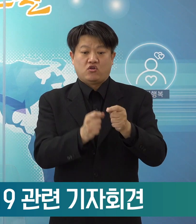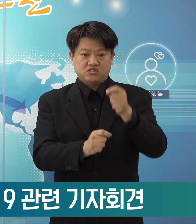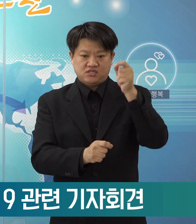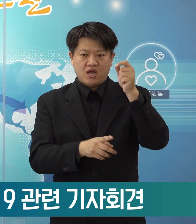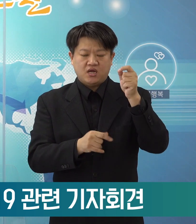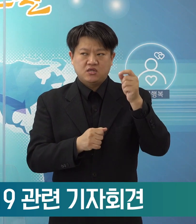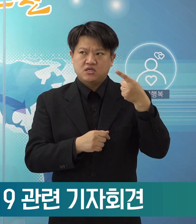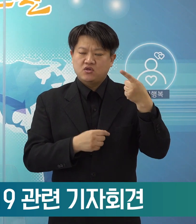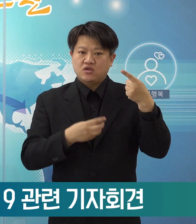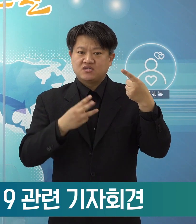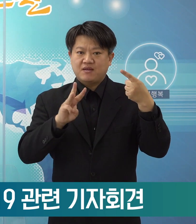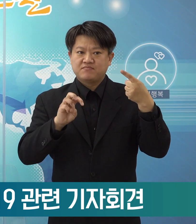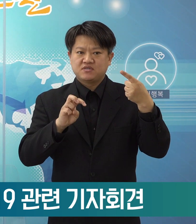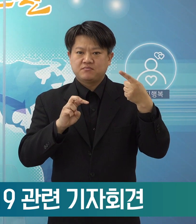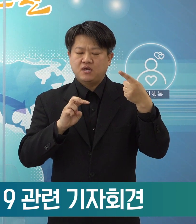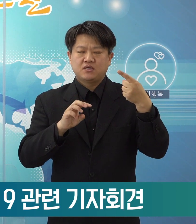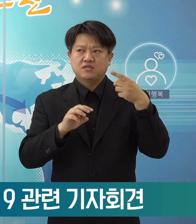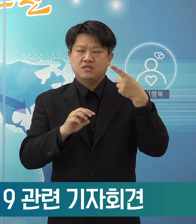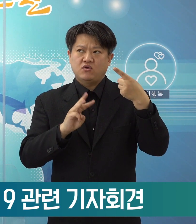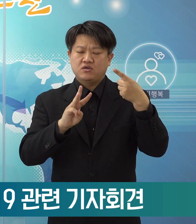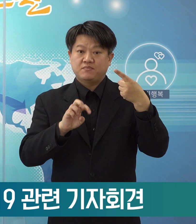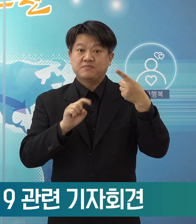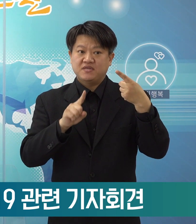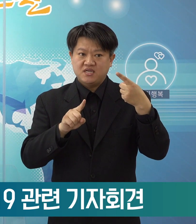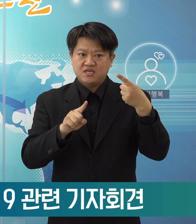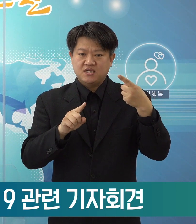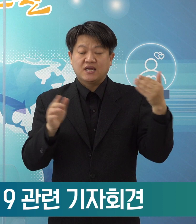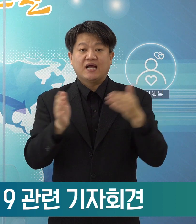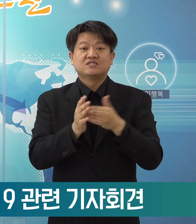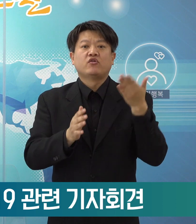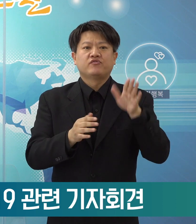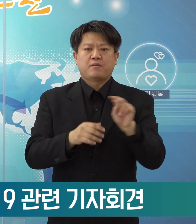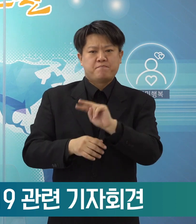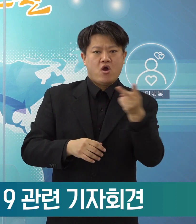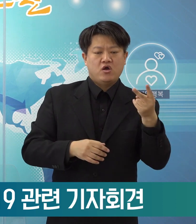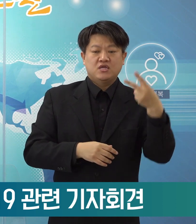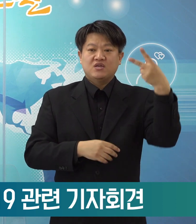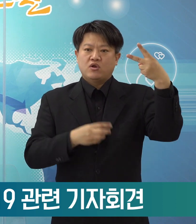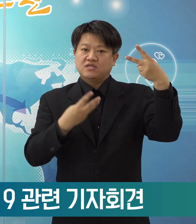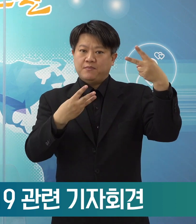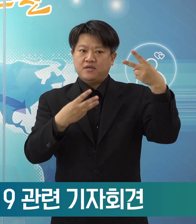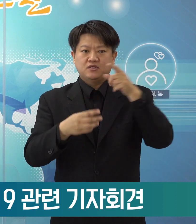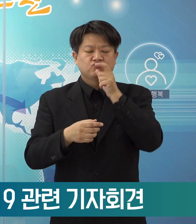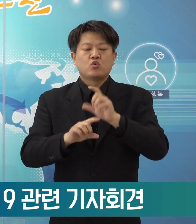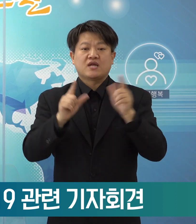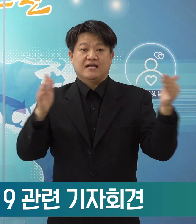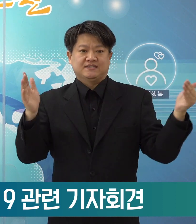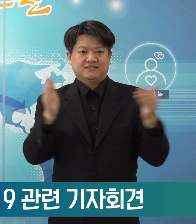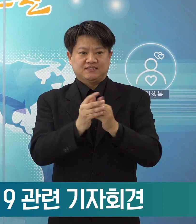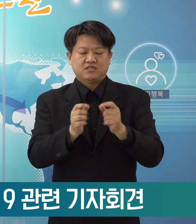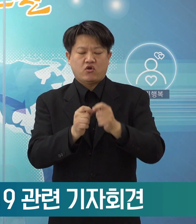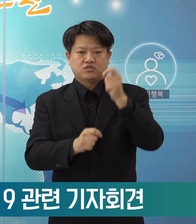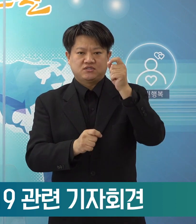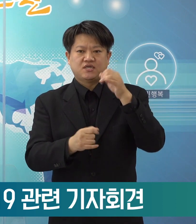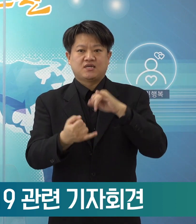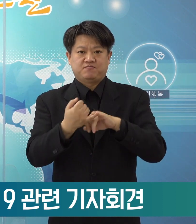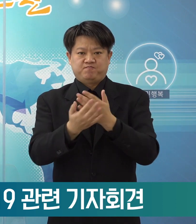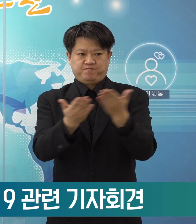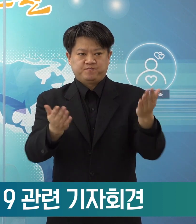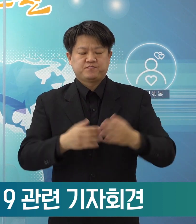1월 31일 일요일까지 있던 것을 2월 3일 수요일까지로 연장하겠습니다.